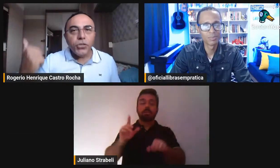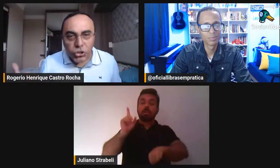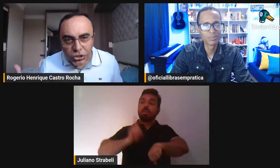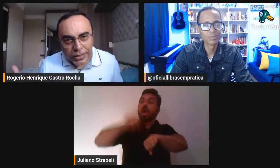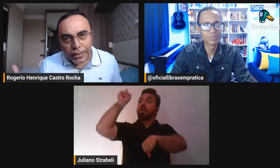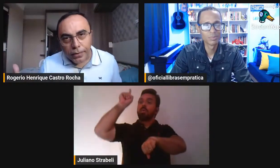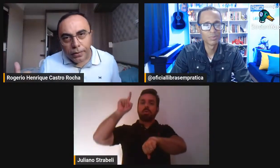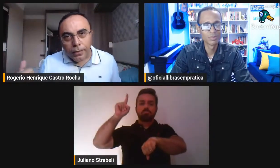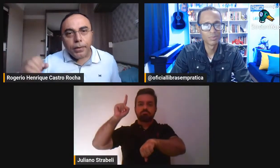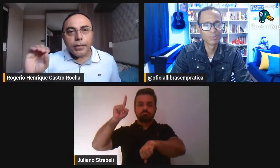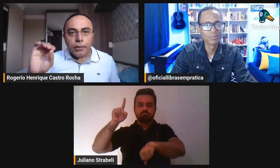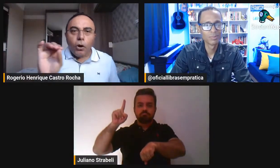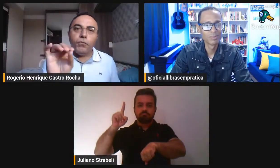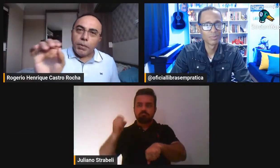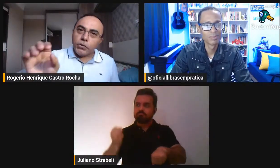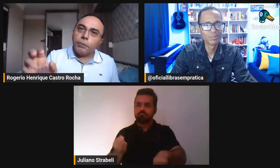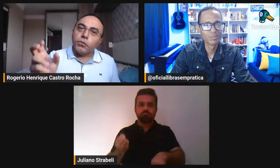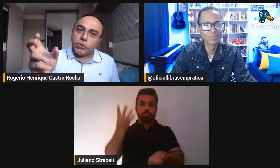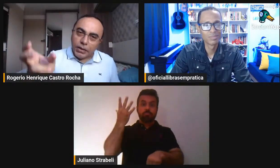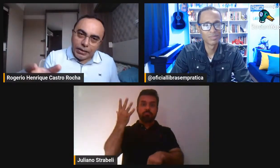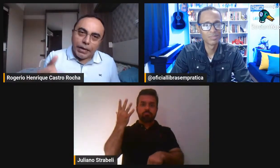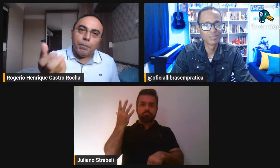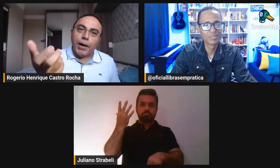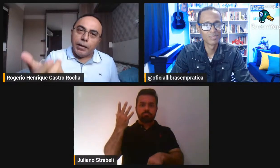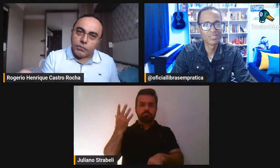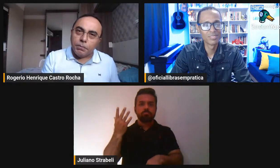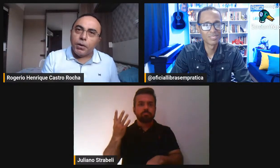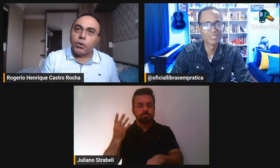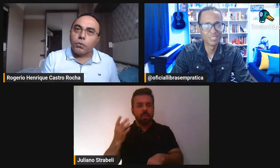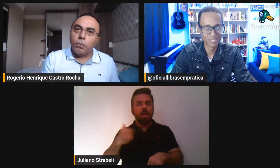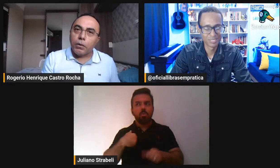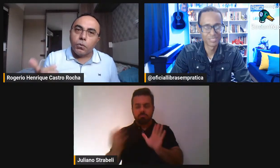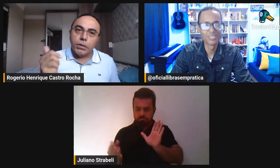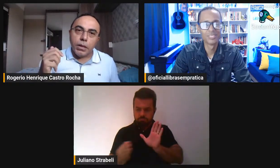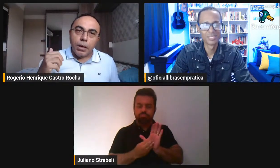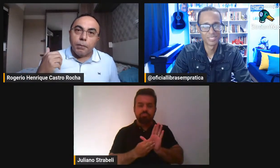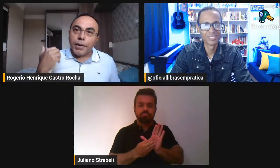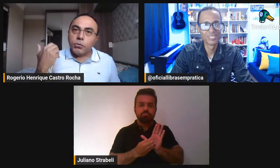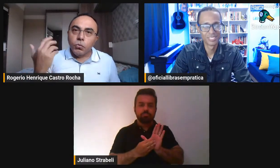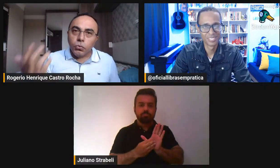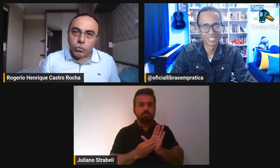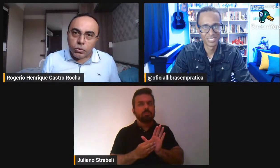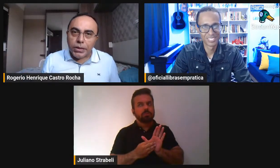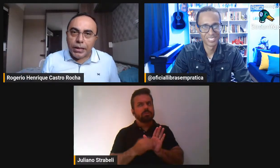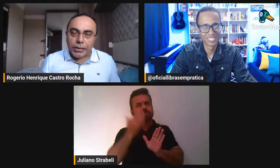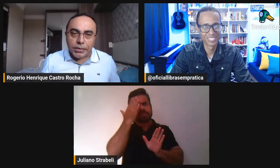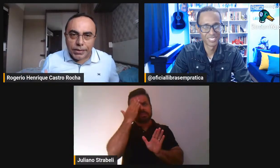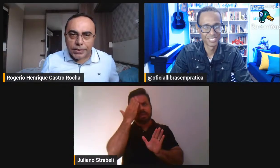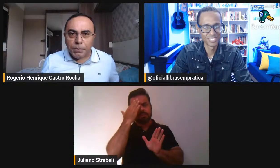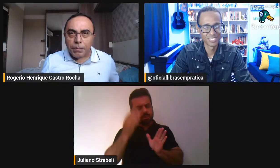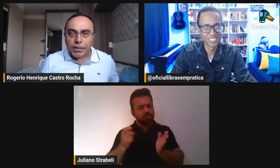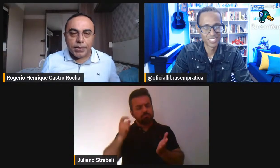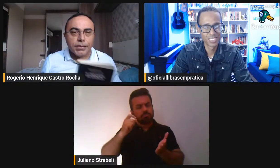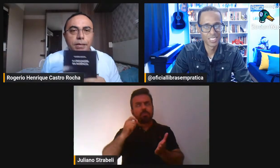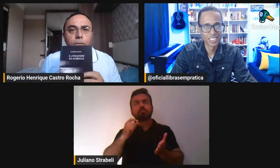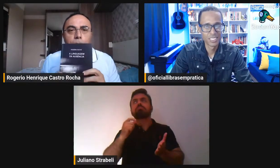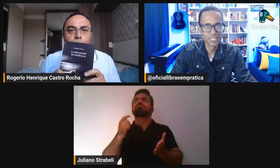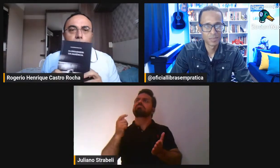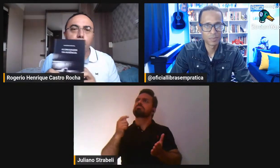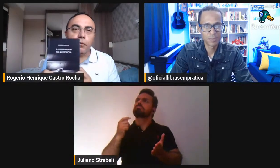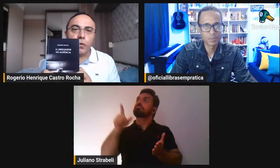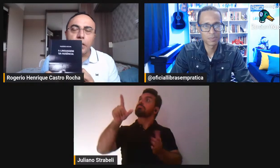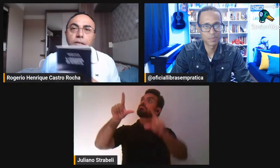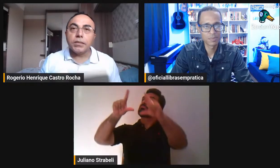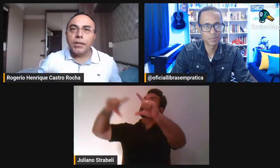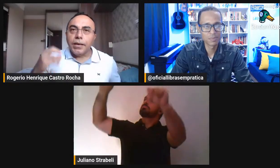que eu registrei, e que, obviamente, depois você retrabalha, você melhora alguma coisa, mas muitos deles, dessa primeira sessão,